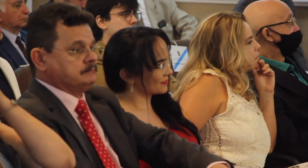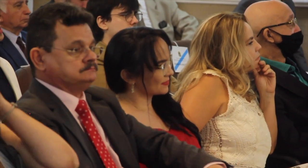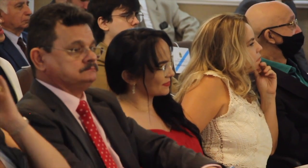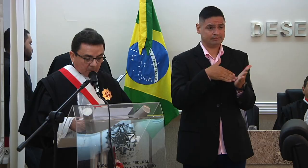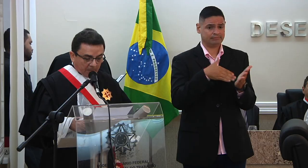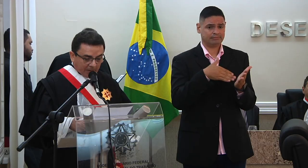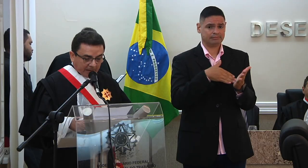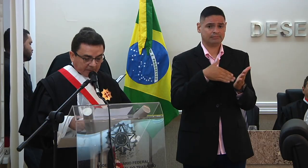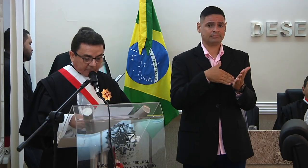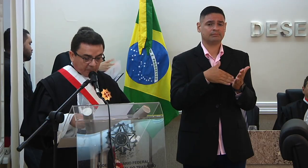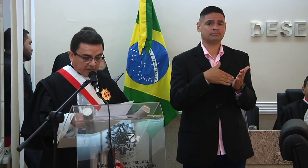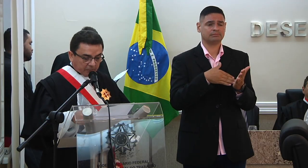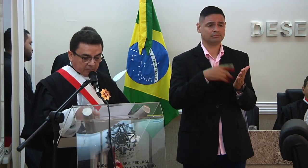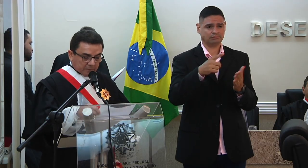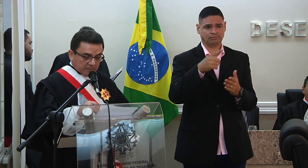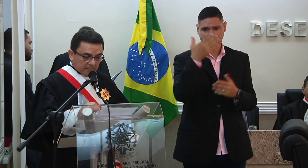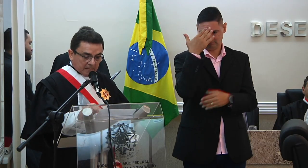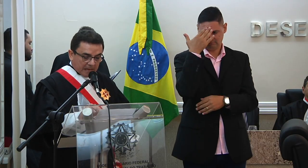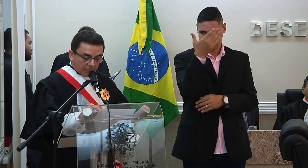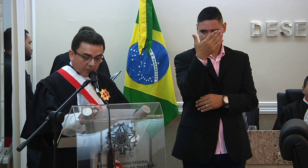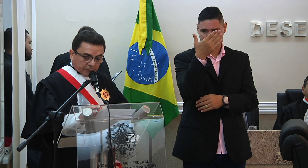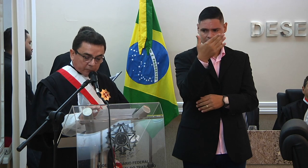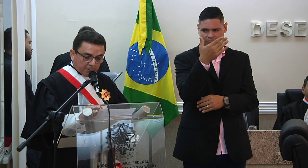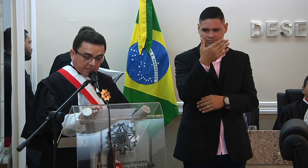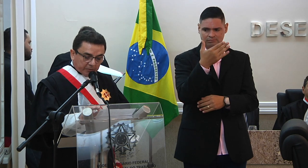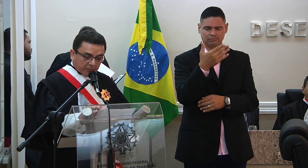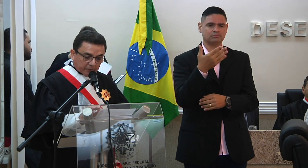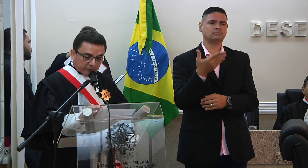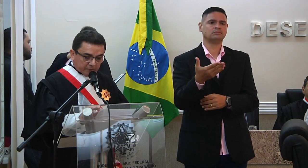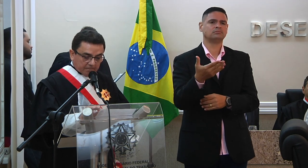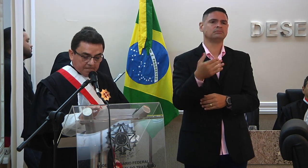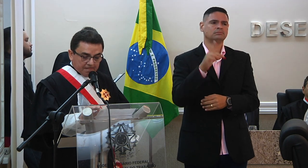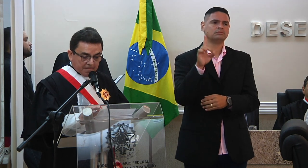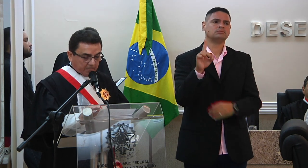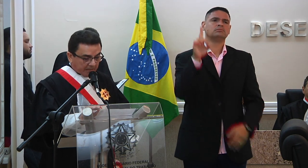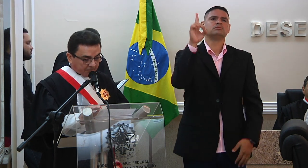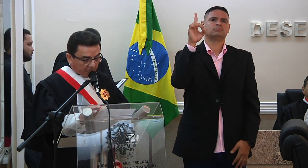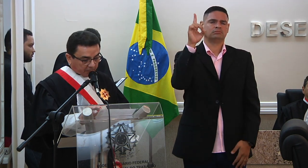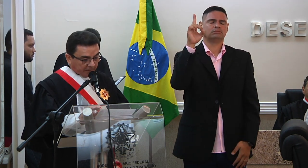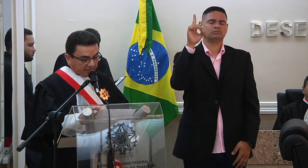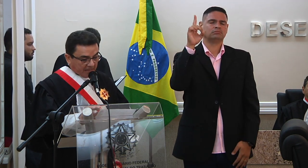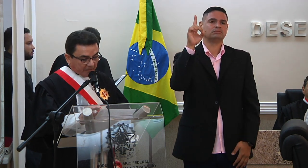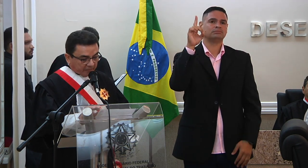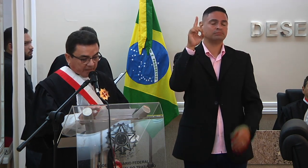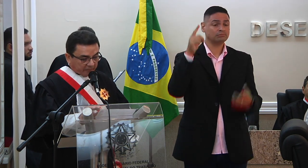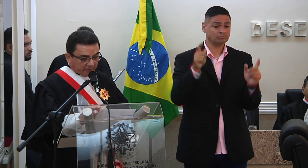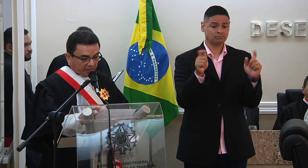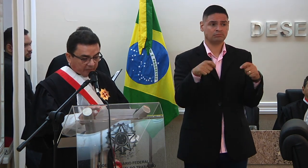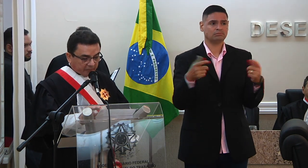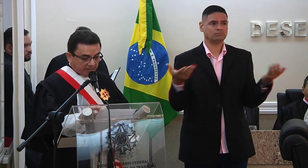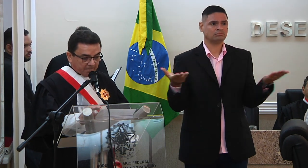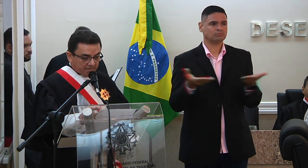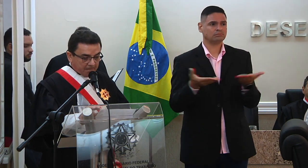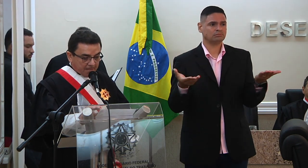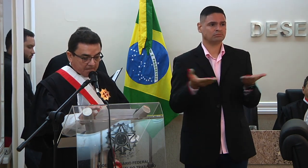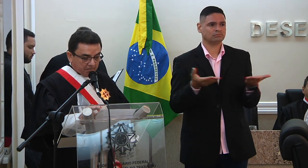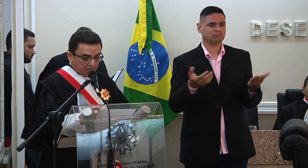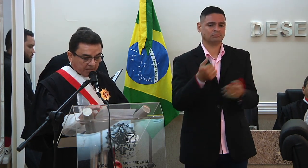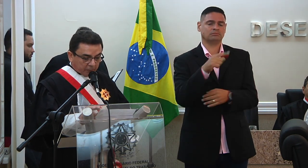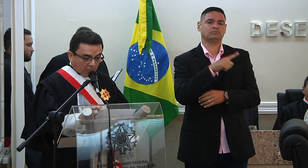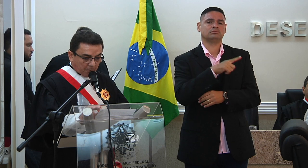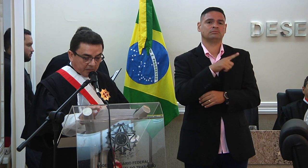o meu agradecimento ao nosso supremo Deus pela possibilidade da existência